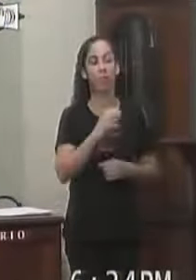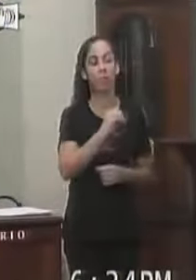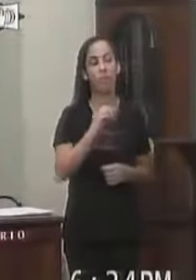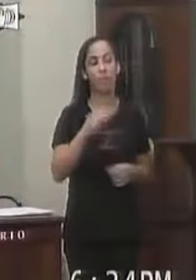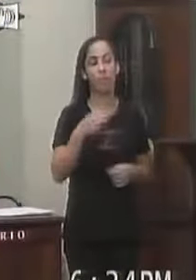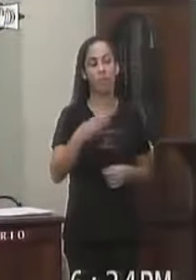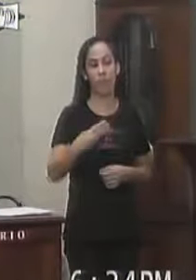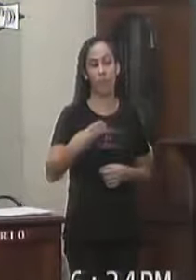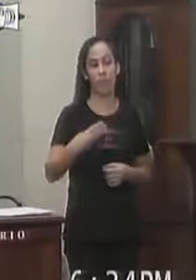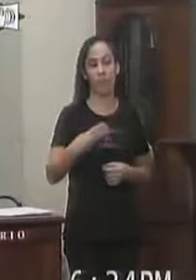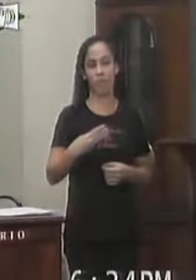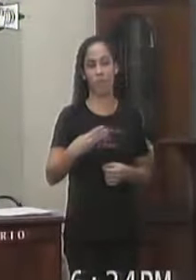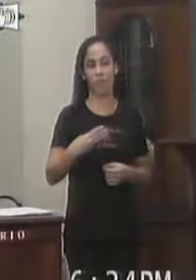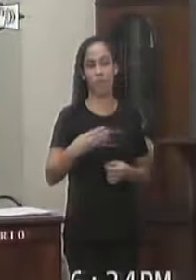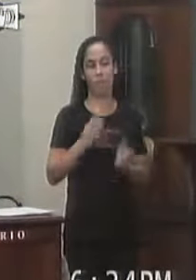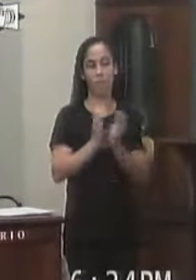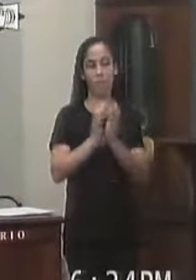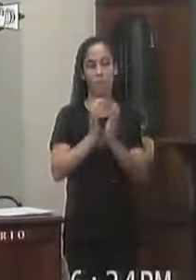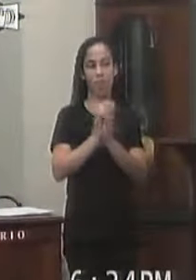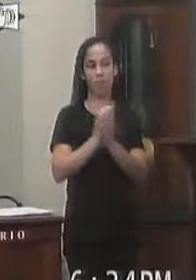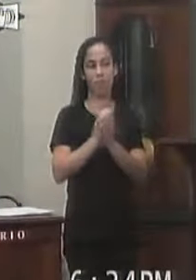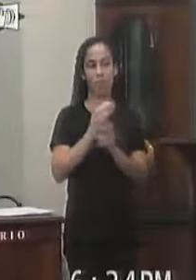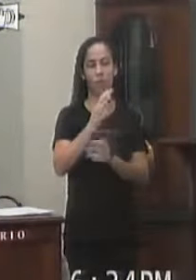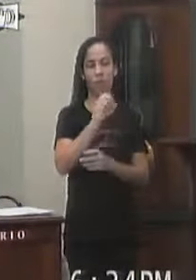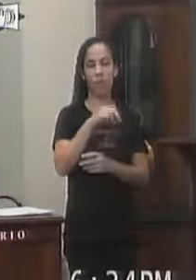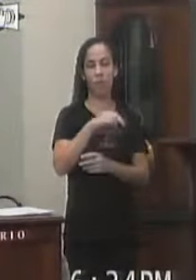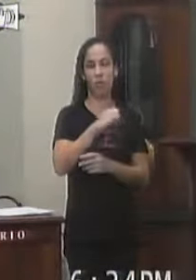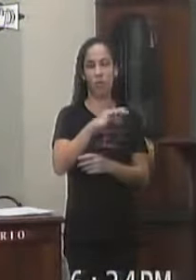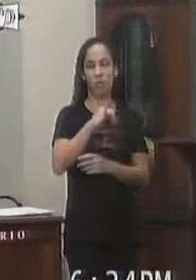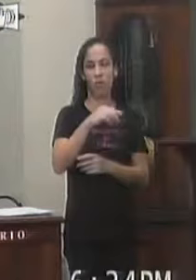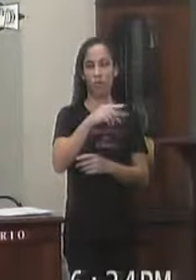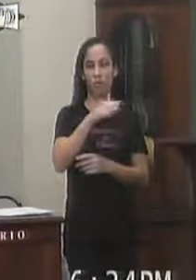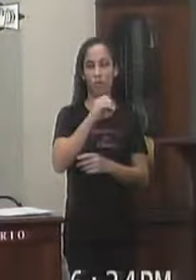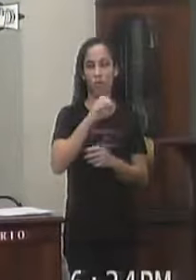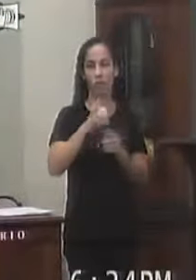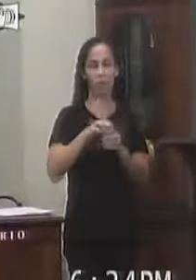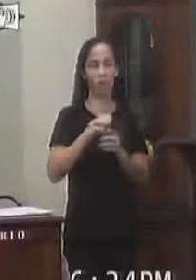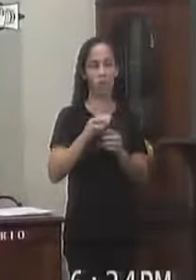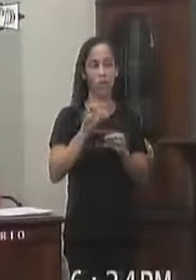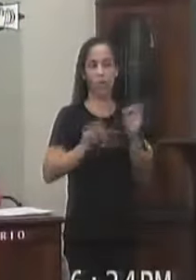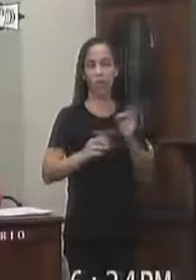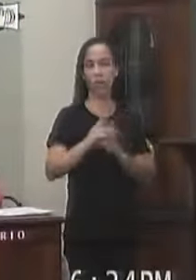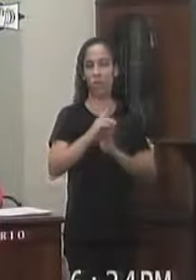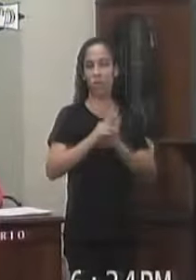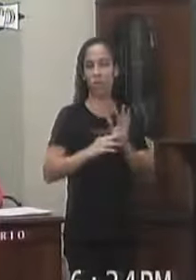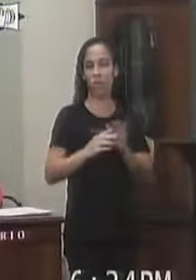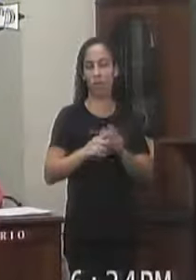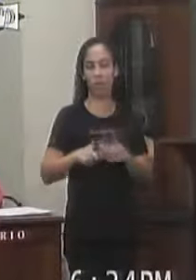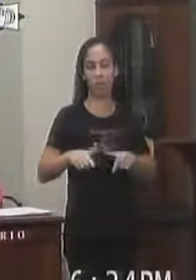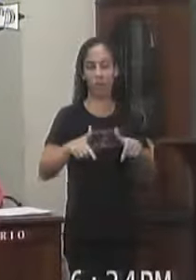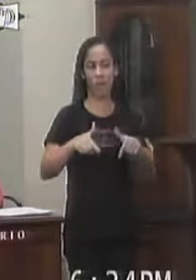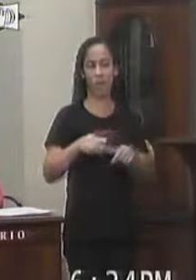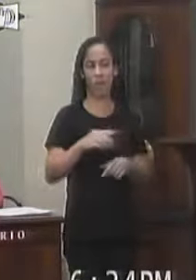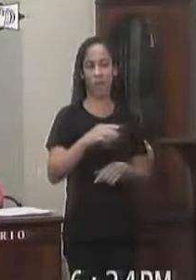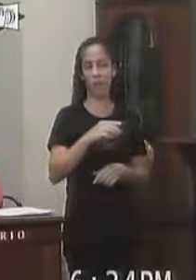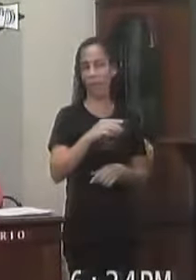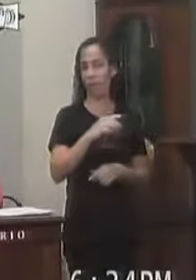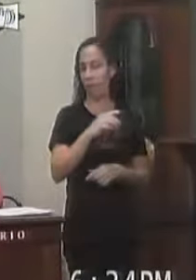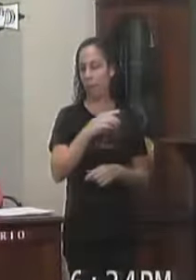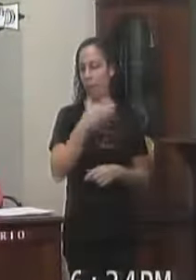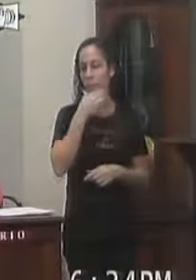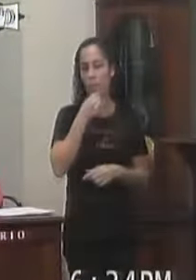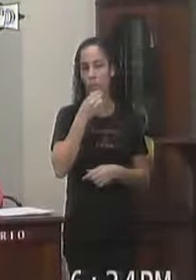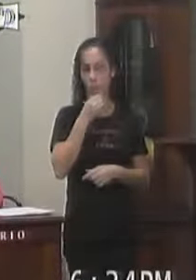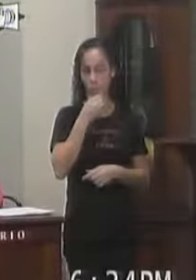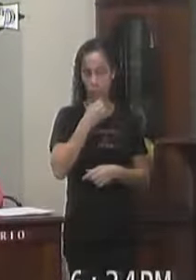003 Da comissão De constituição Justiça e redação Concedendo O título De cidadão valenciano O senhor Carlos